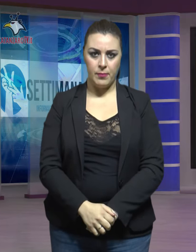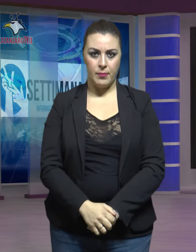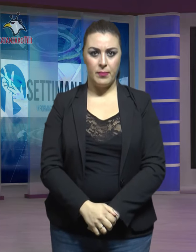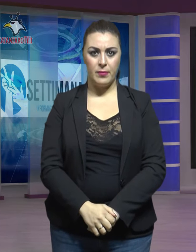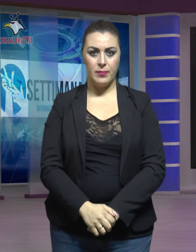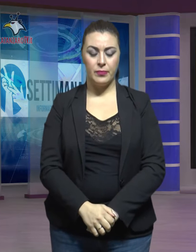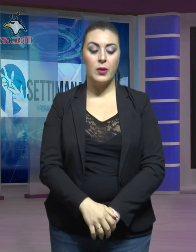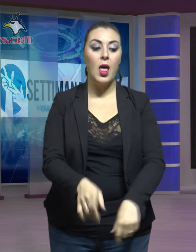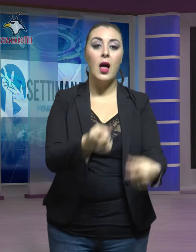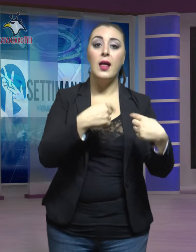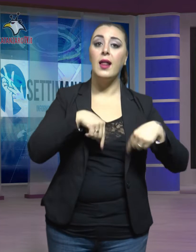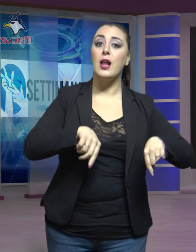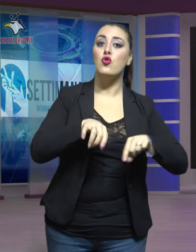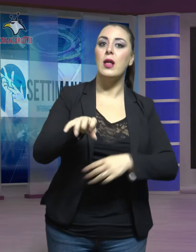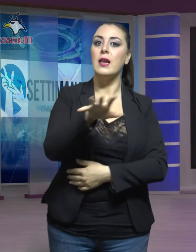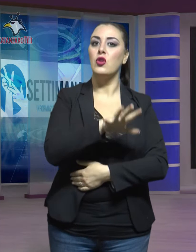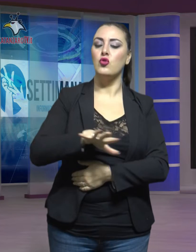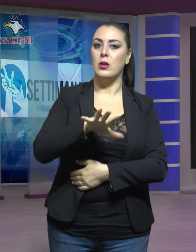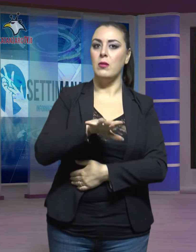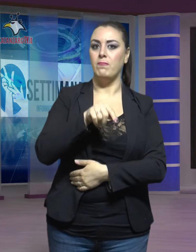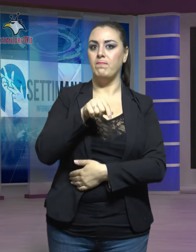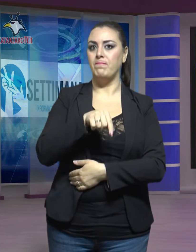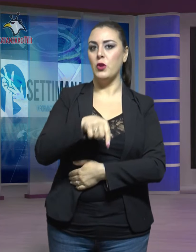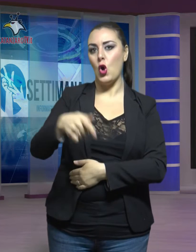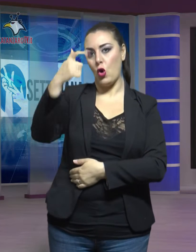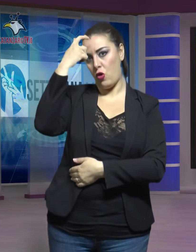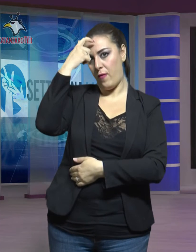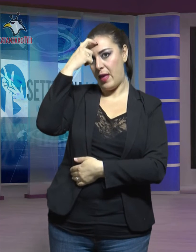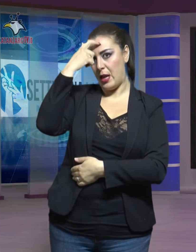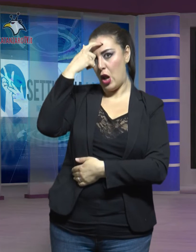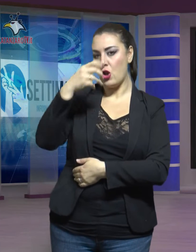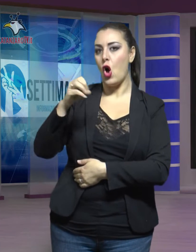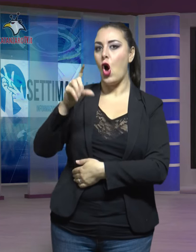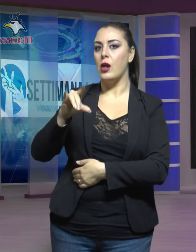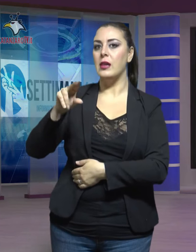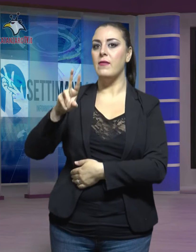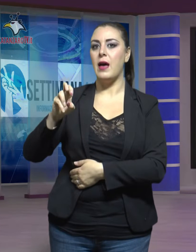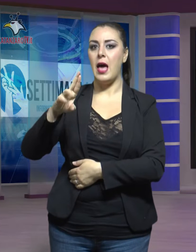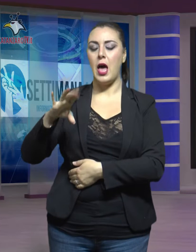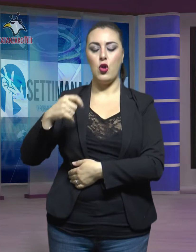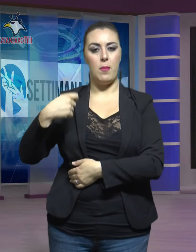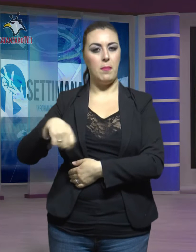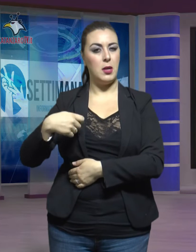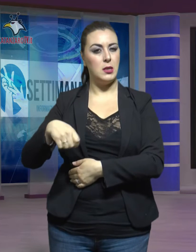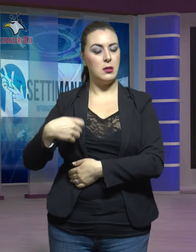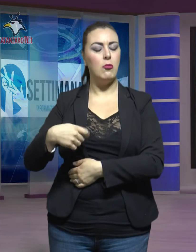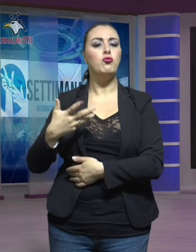regionale preseduta dal governatore Oliverio ha approvato il